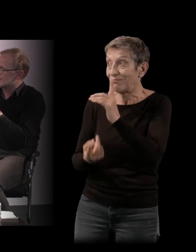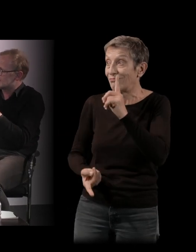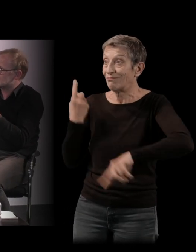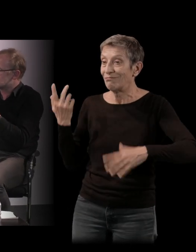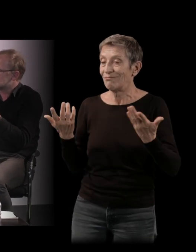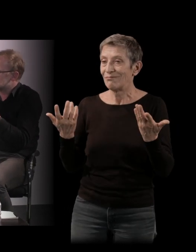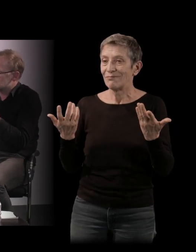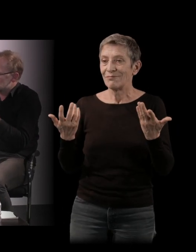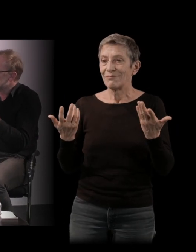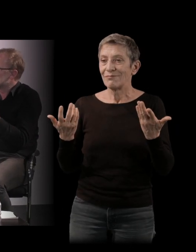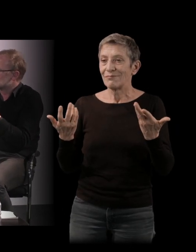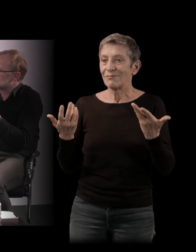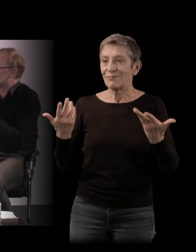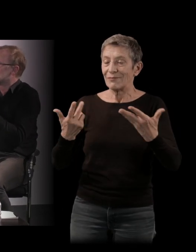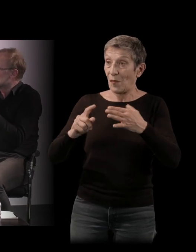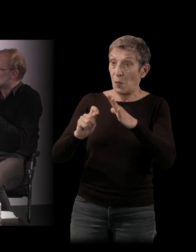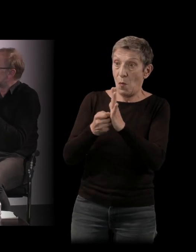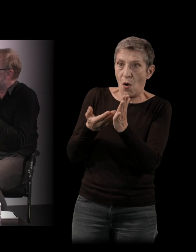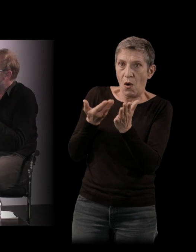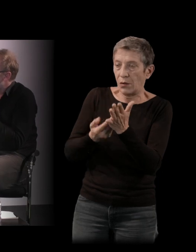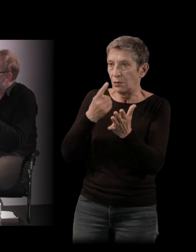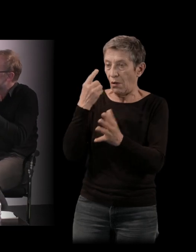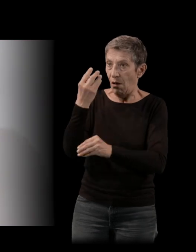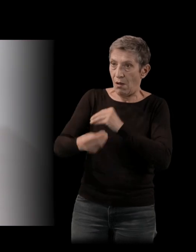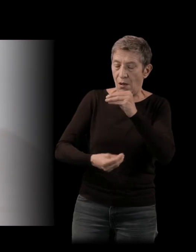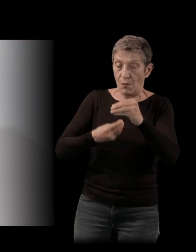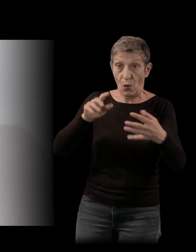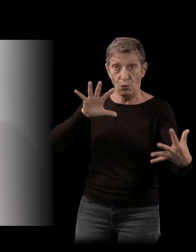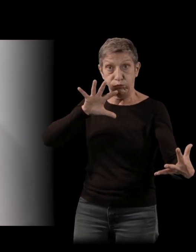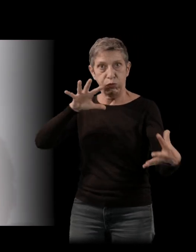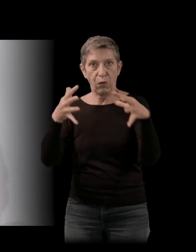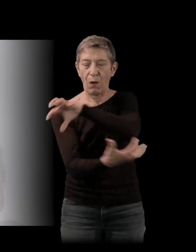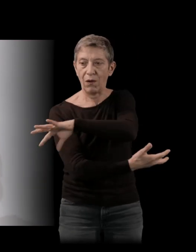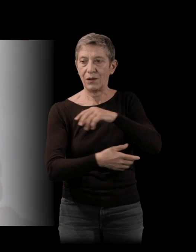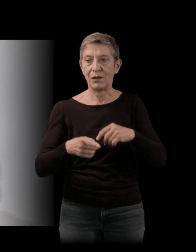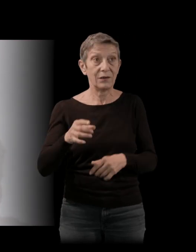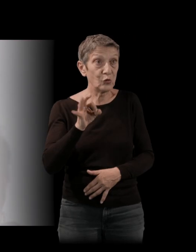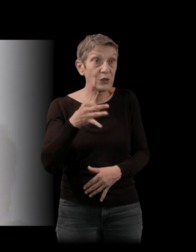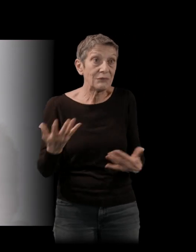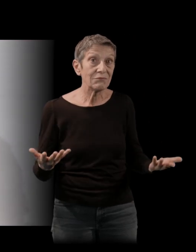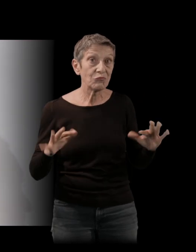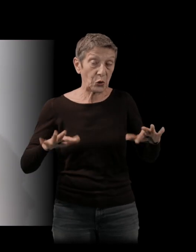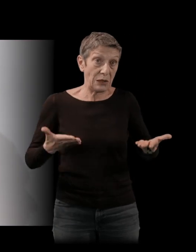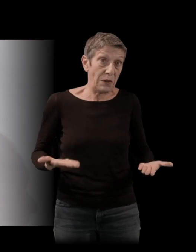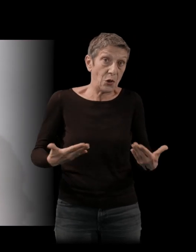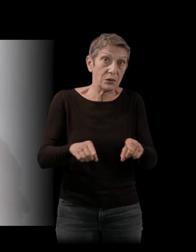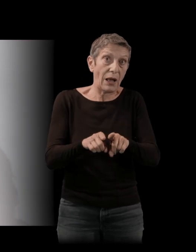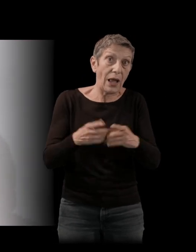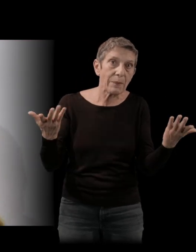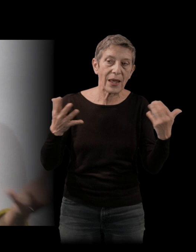C'est des moments où on sent que le monde bascule, d'une certaine manière. Oui, effectivement. Peut-être qu'on connaît ça aujourd'hui, mais ça a été